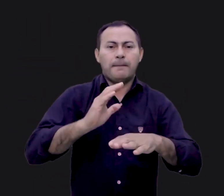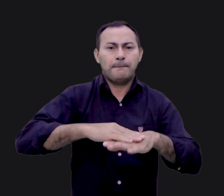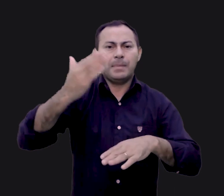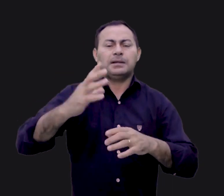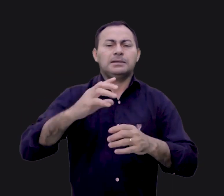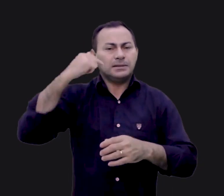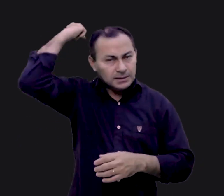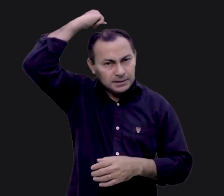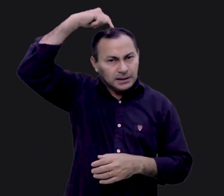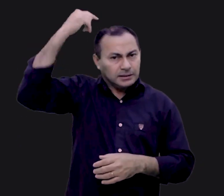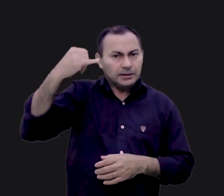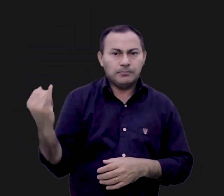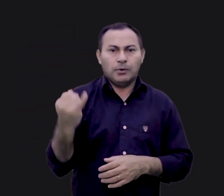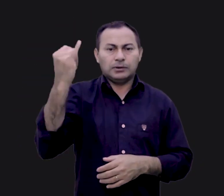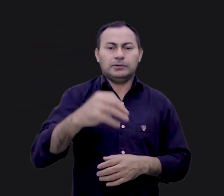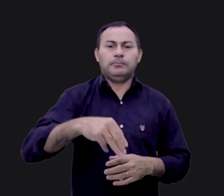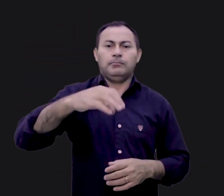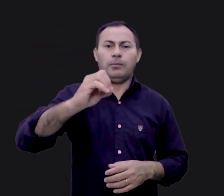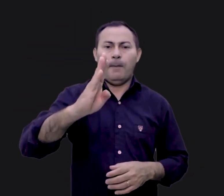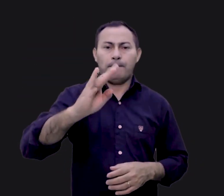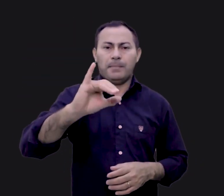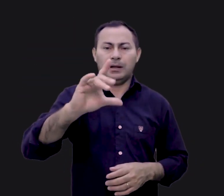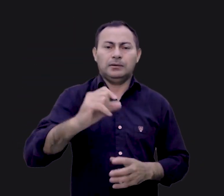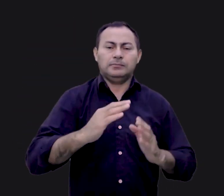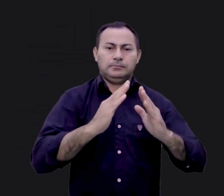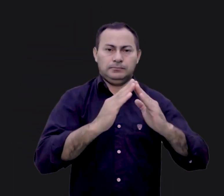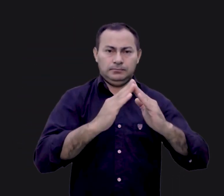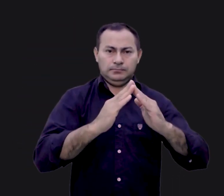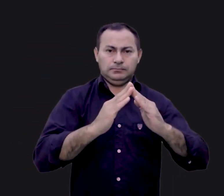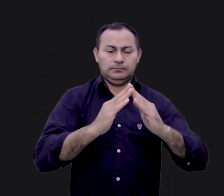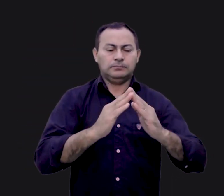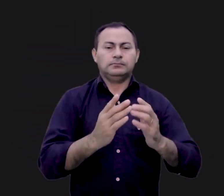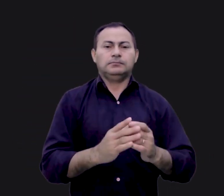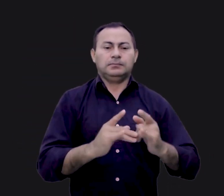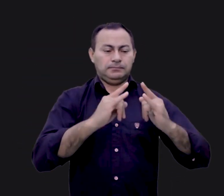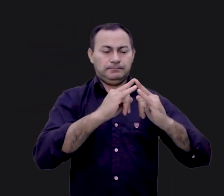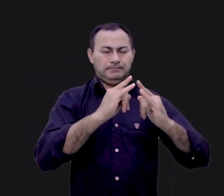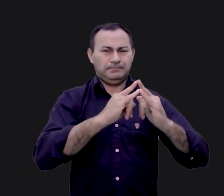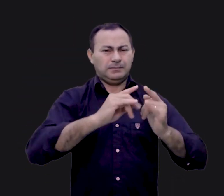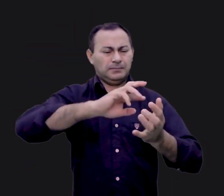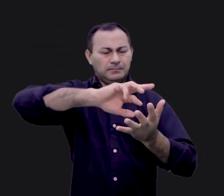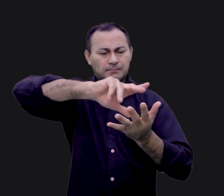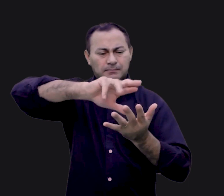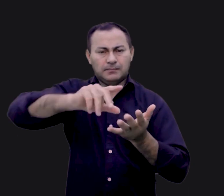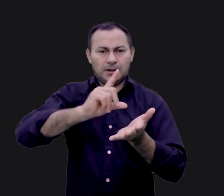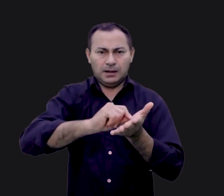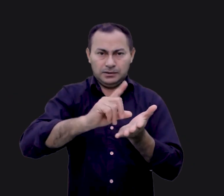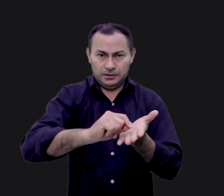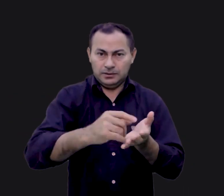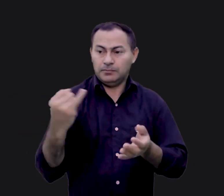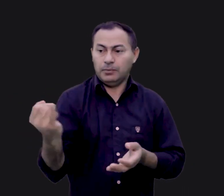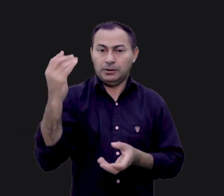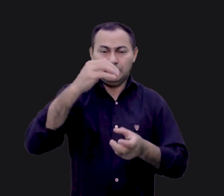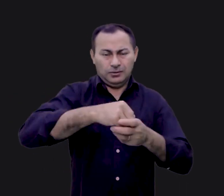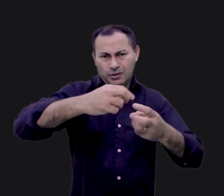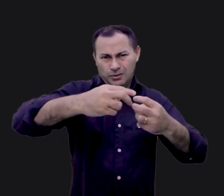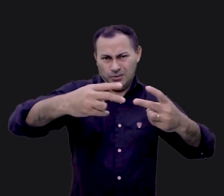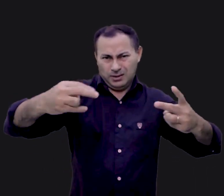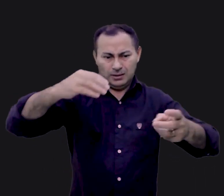a mais sagrada e importante mobília do tabernáculo. Existiam vários artigos importantes dentro da